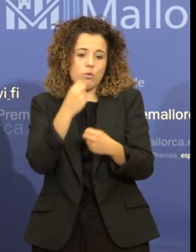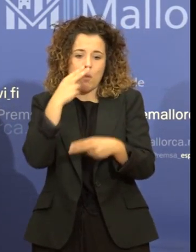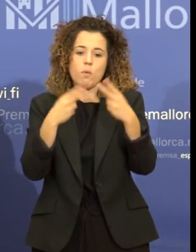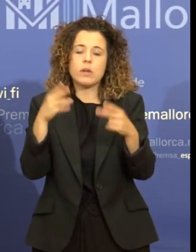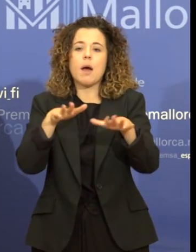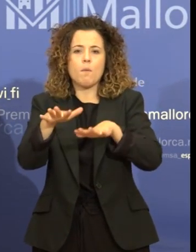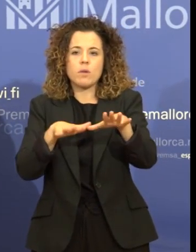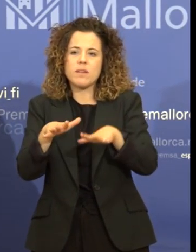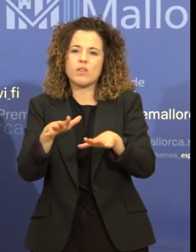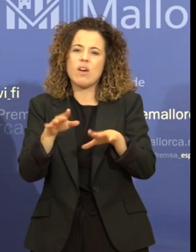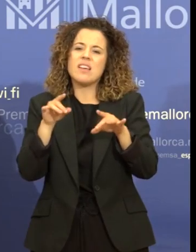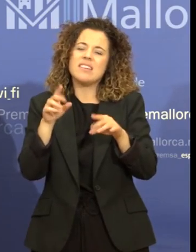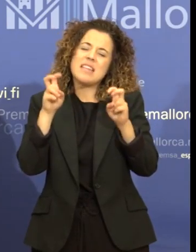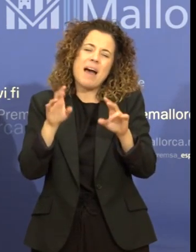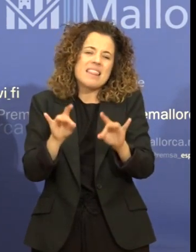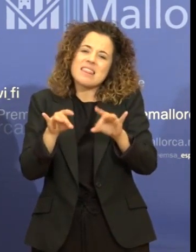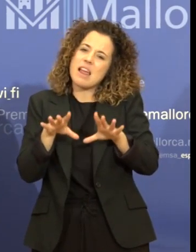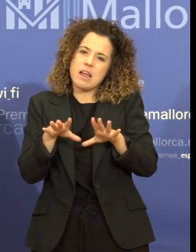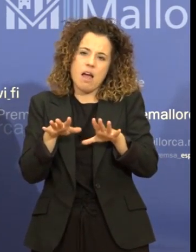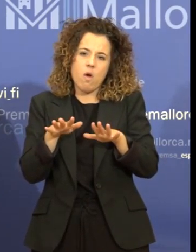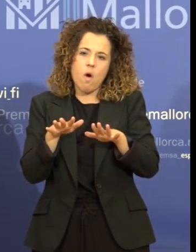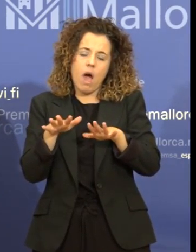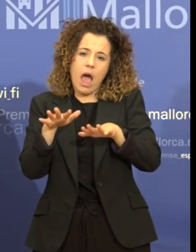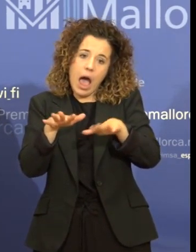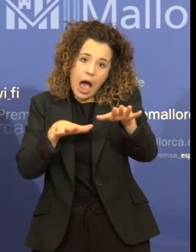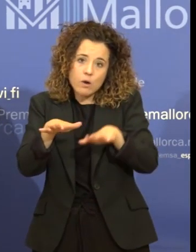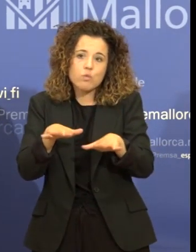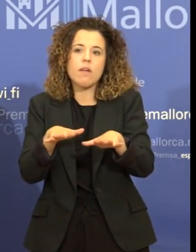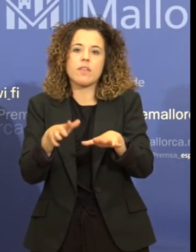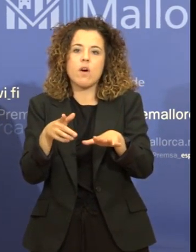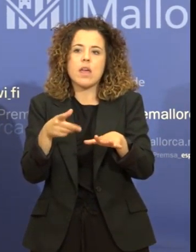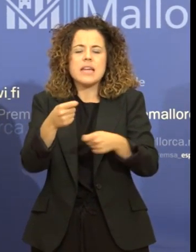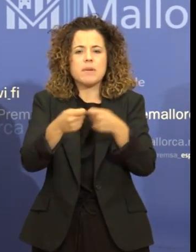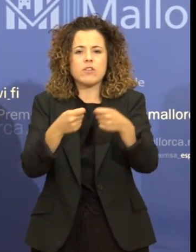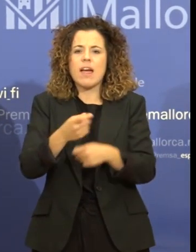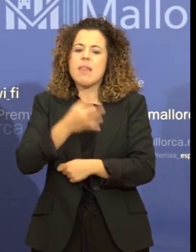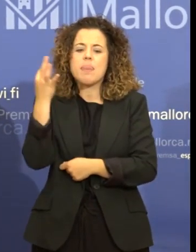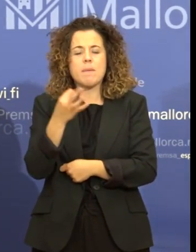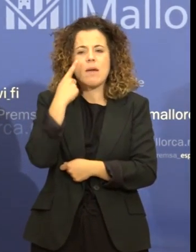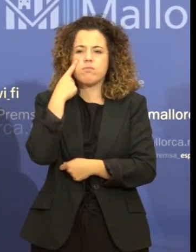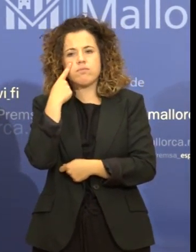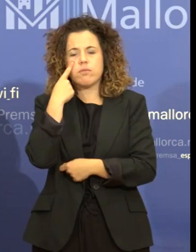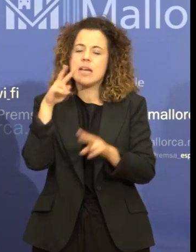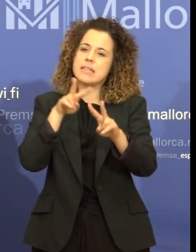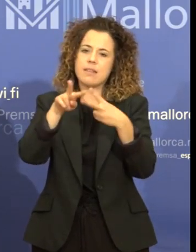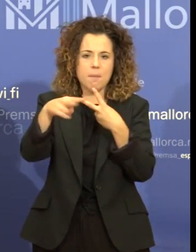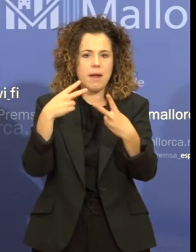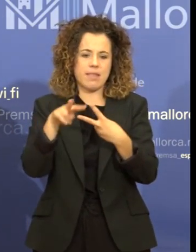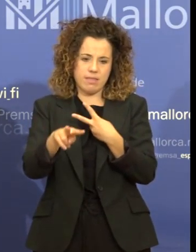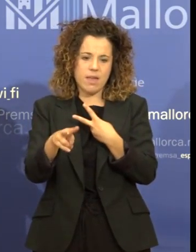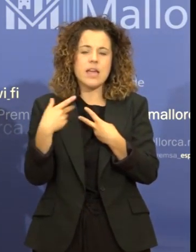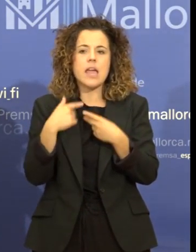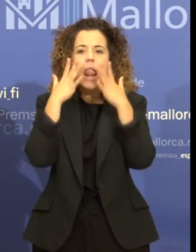aspecte tan delicat com la actuació inspectora, ha de ser transparent, i en el mateix temps ha de ser objectiu,